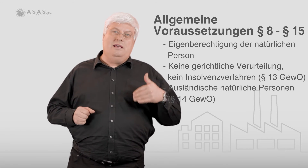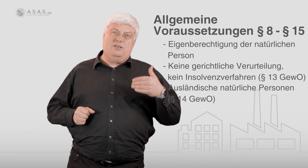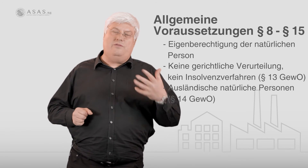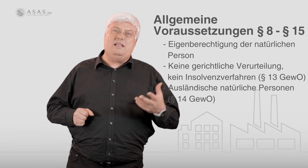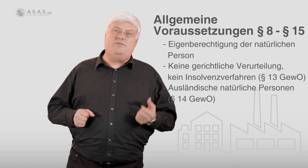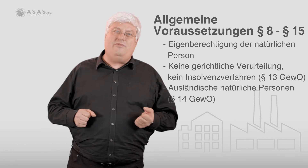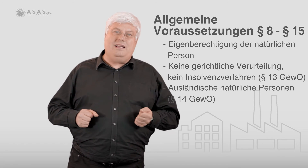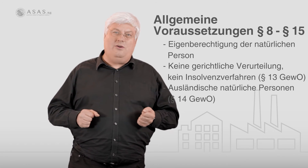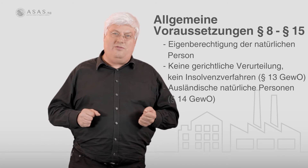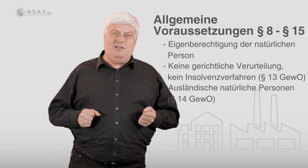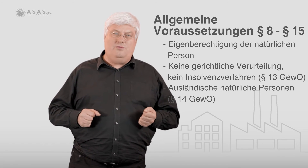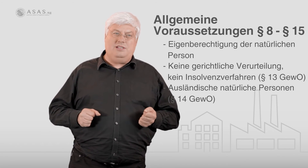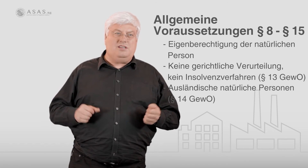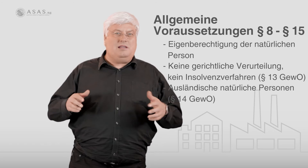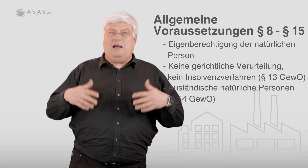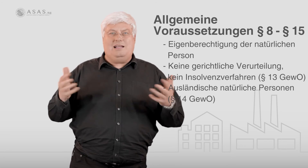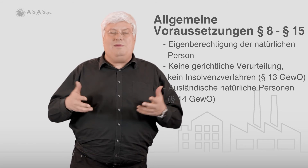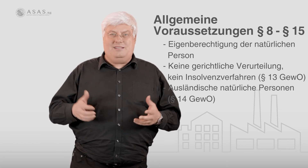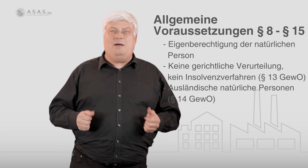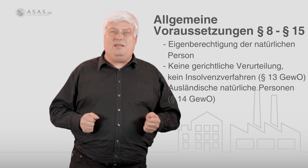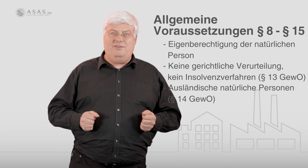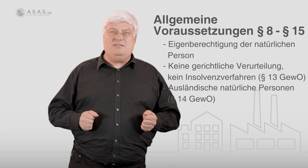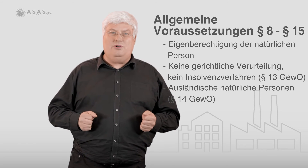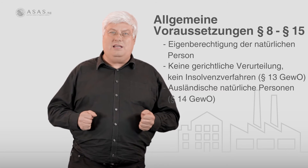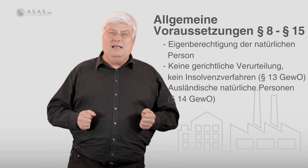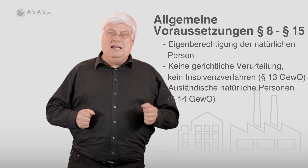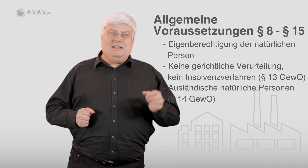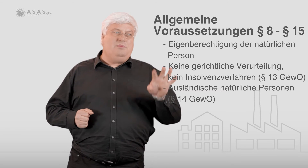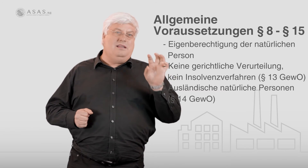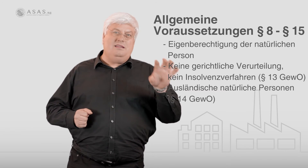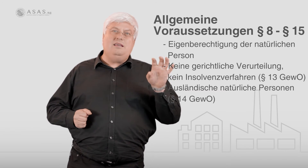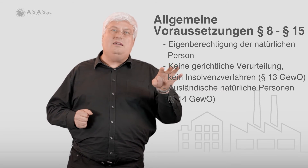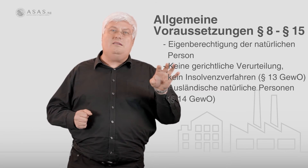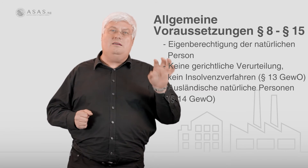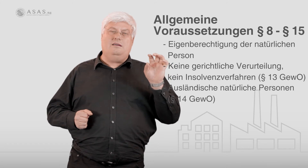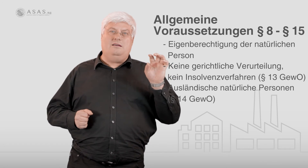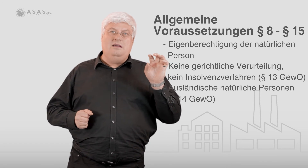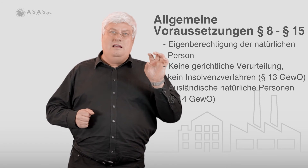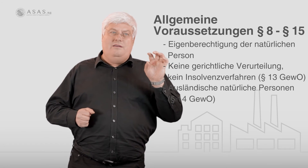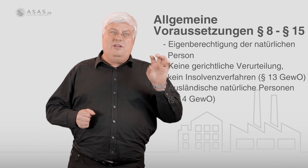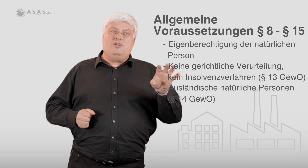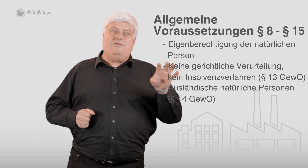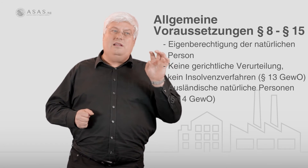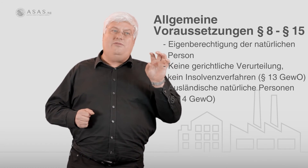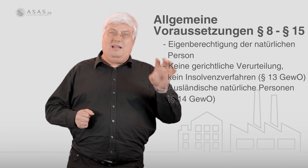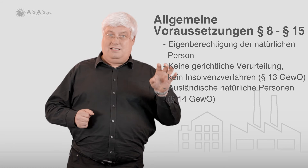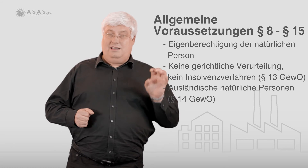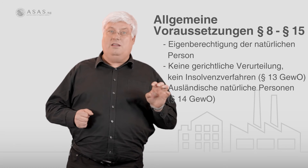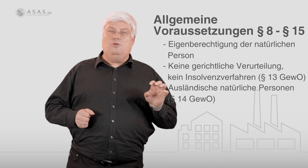Insolvenzverfahren eröffnet wurde, das dann Mangelsmasse abgewiesen wurde, dann bin ich nicht wirtschaftlich verlässlich genug,